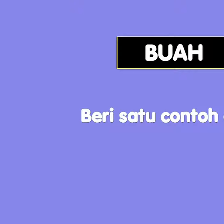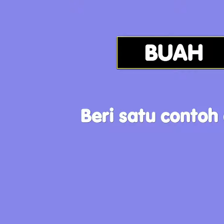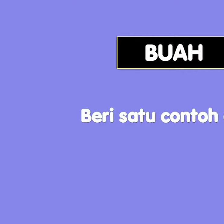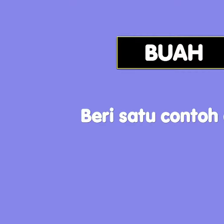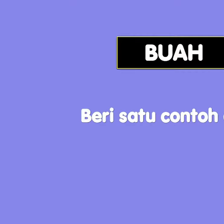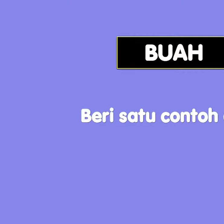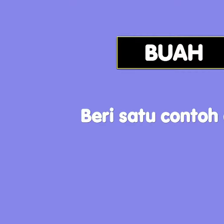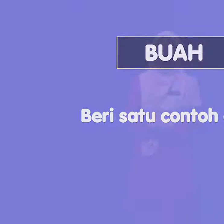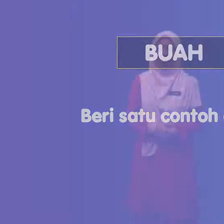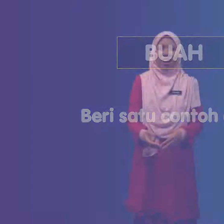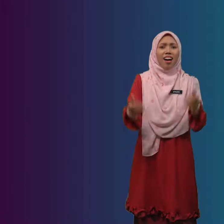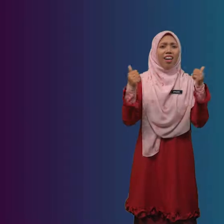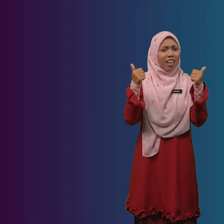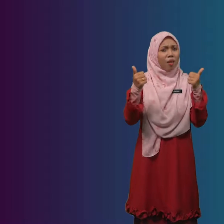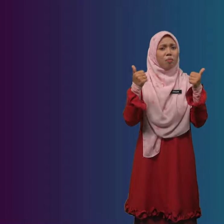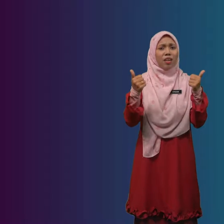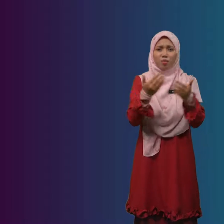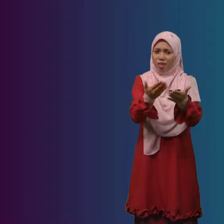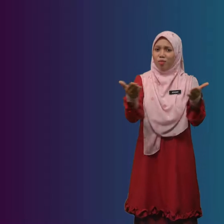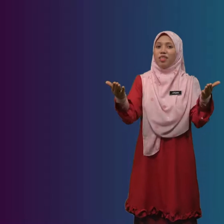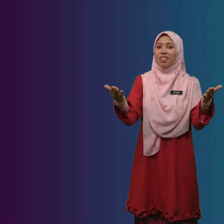Wah Hebat Murid-murid